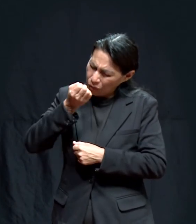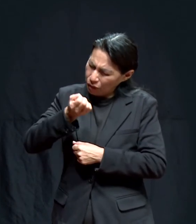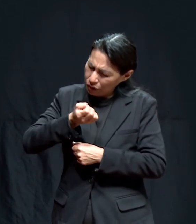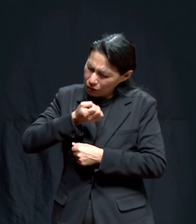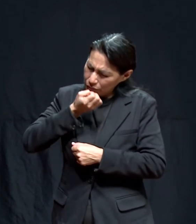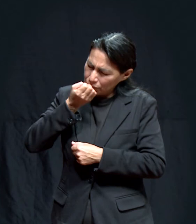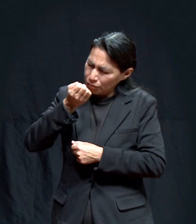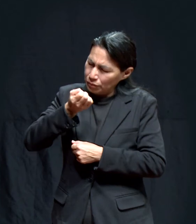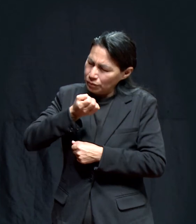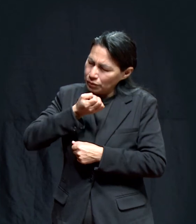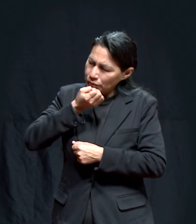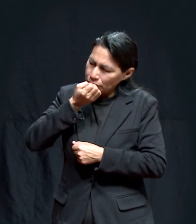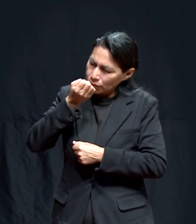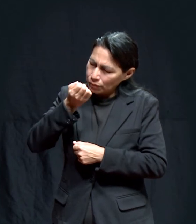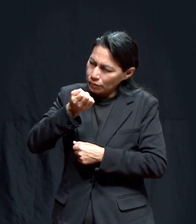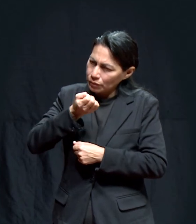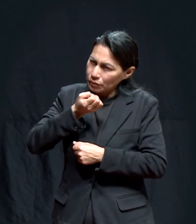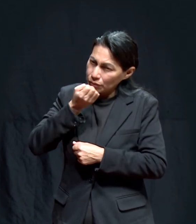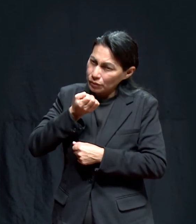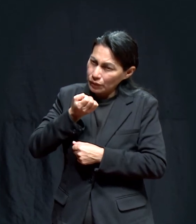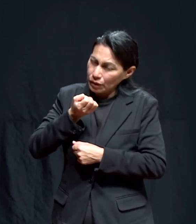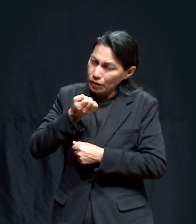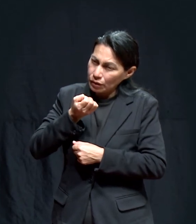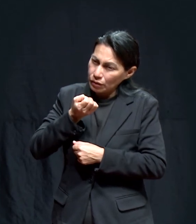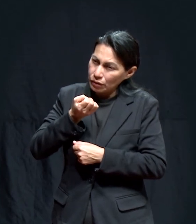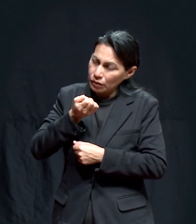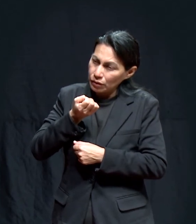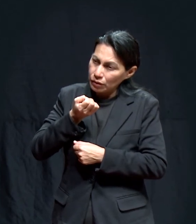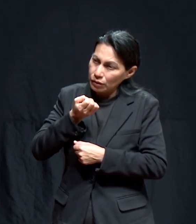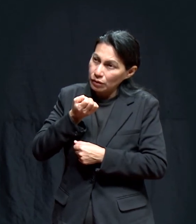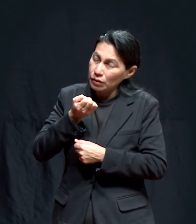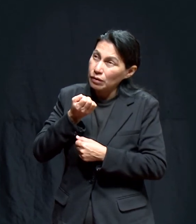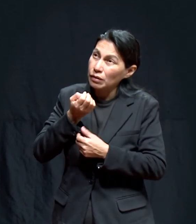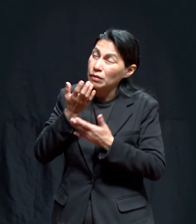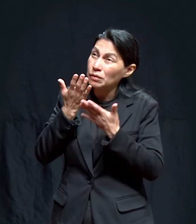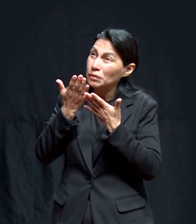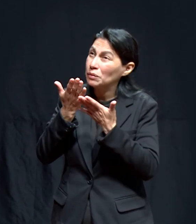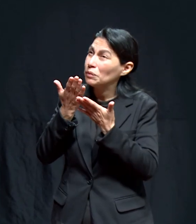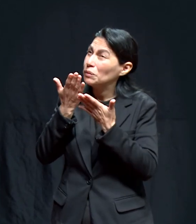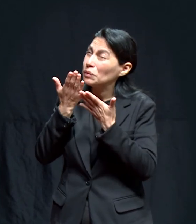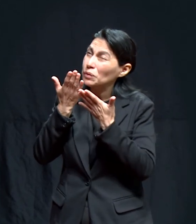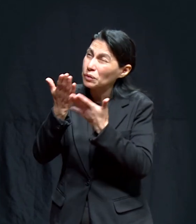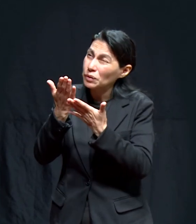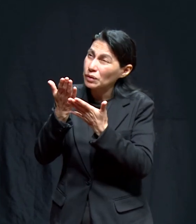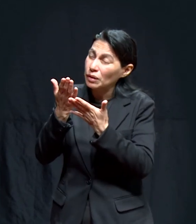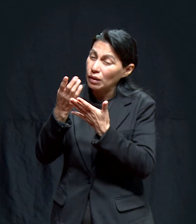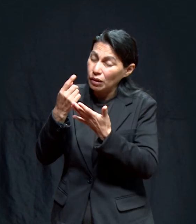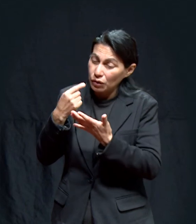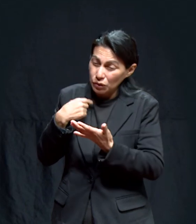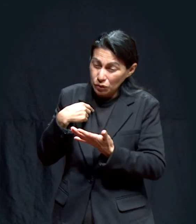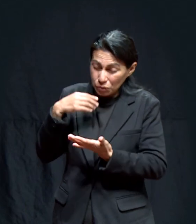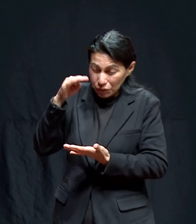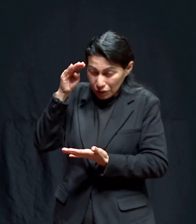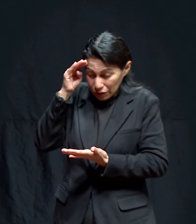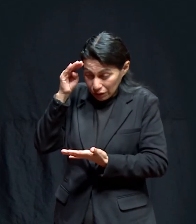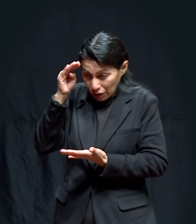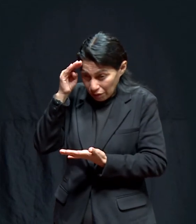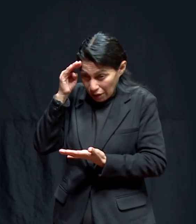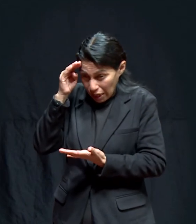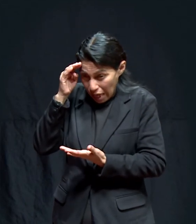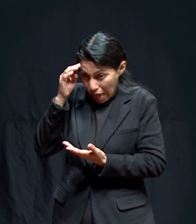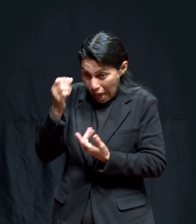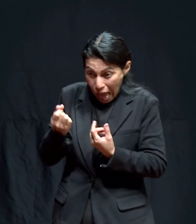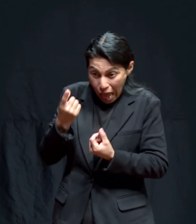Y así oraba yo con mucho fervor porque la verdad para mí sería